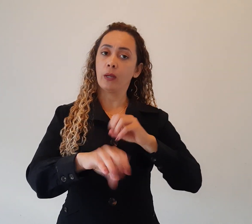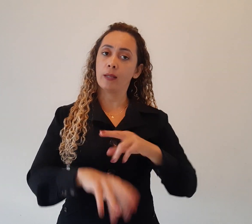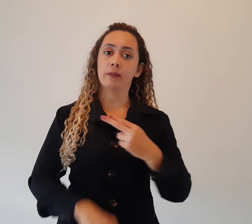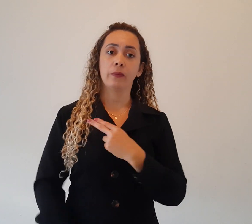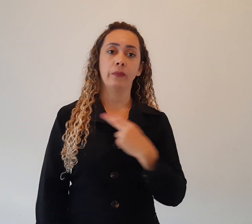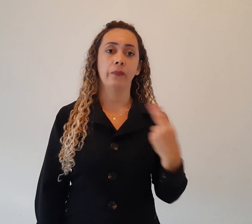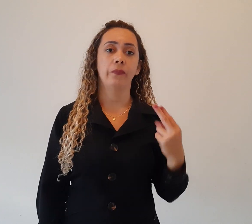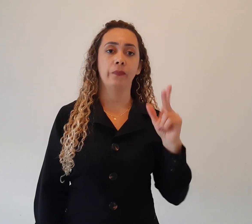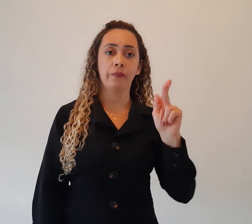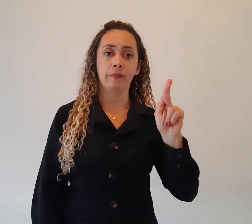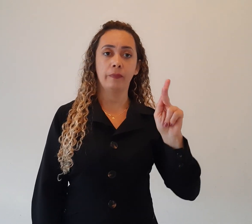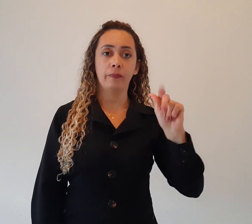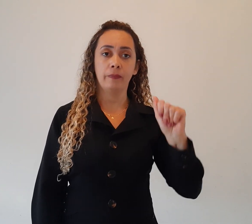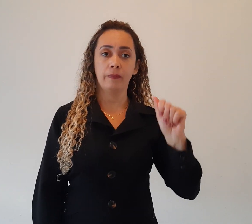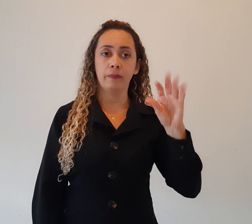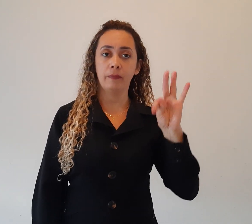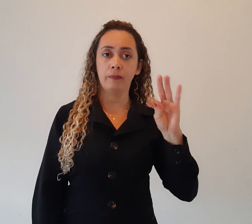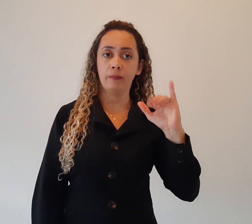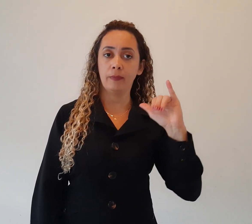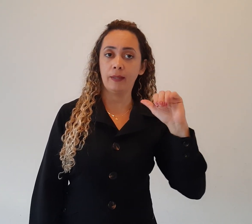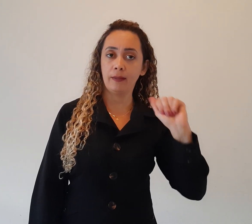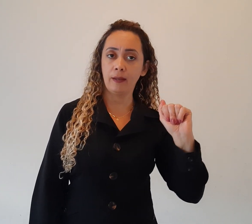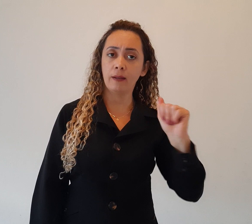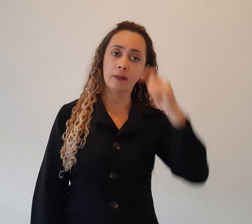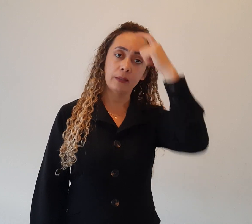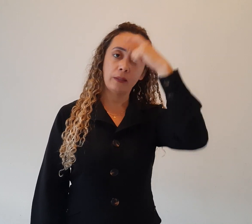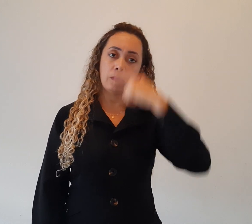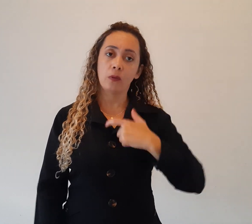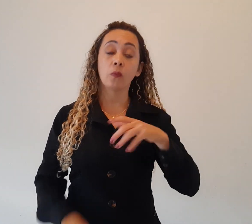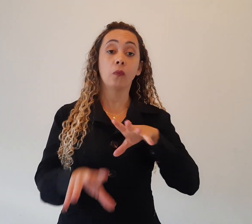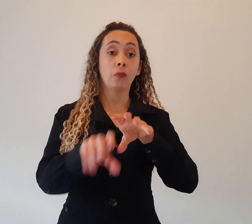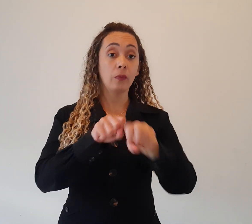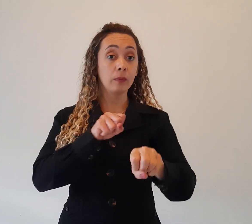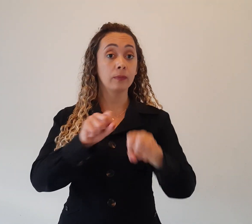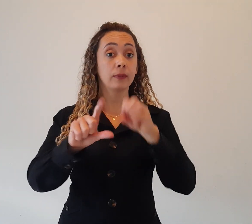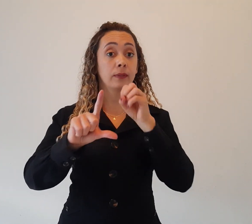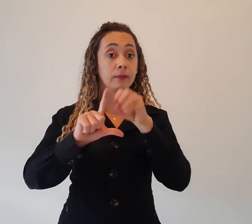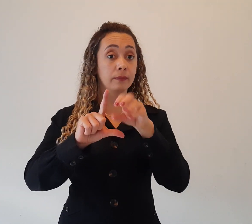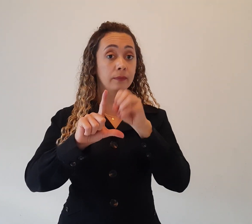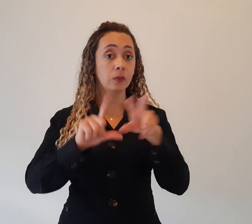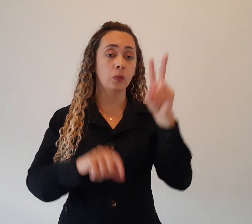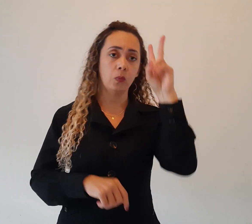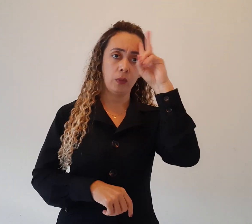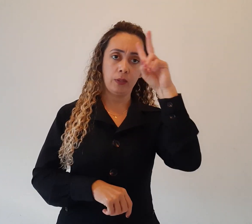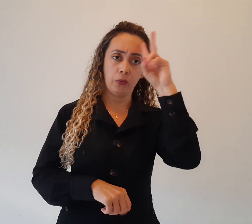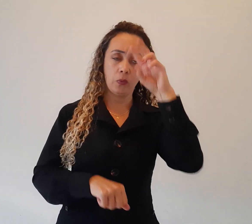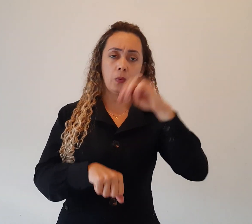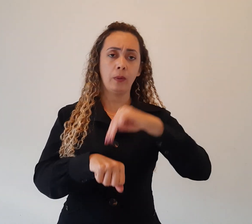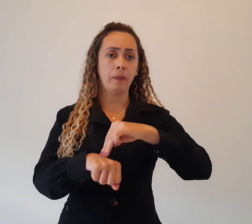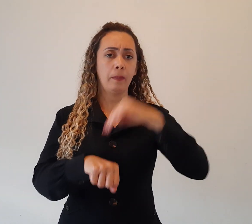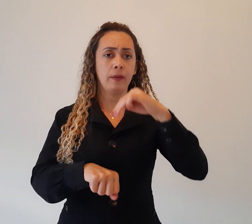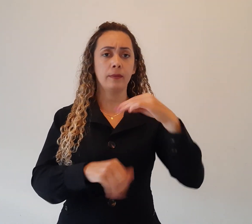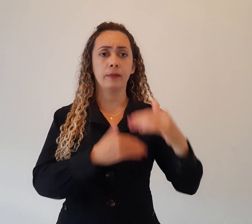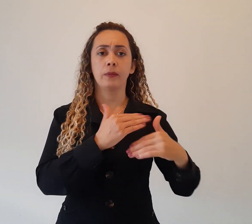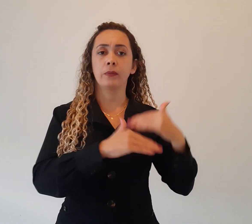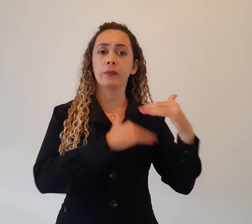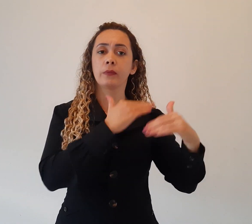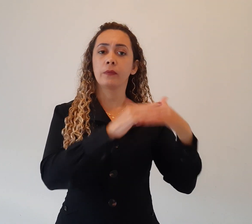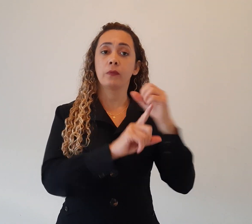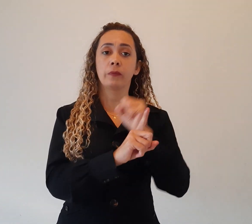Cátia Canceli Corriano Noges, sou licenciada em História, mestre em Desenvolvimento Social pelo Mendes